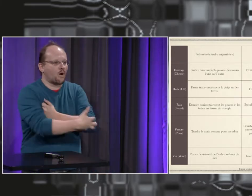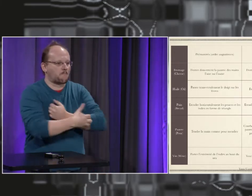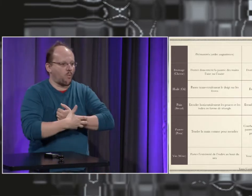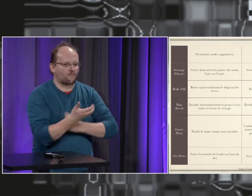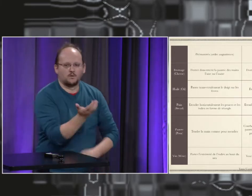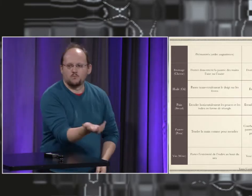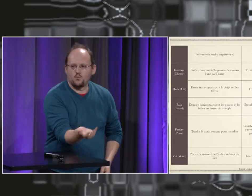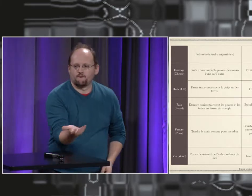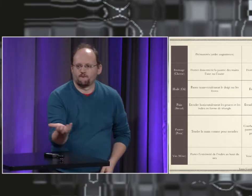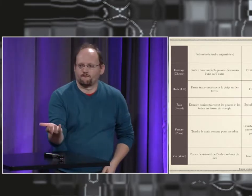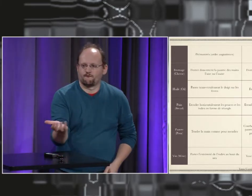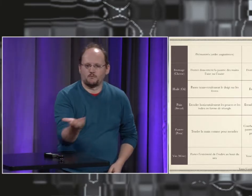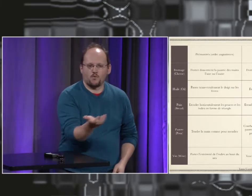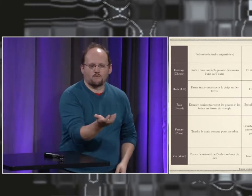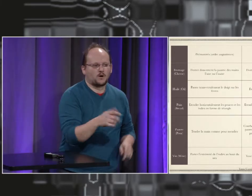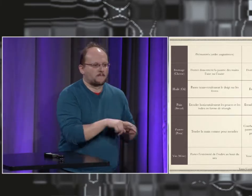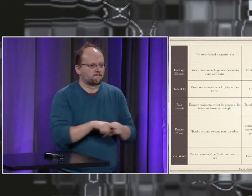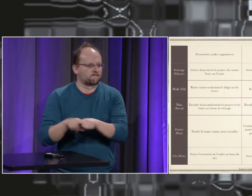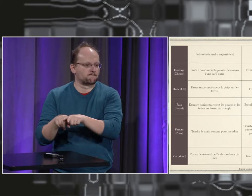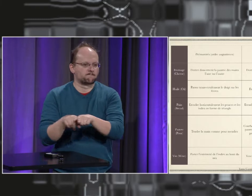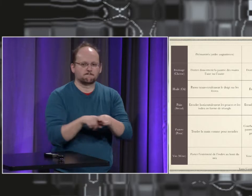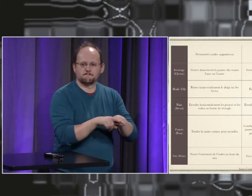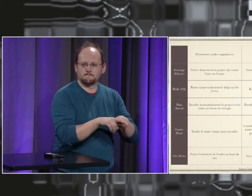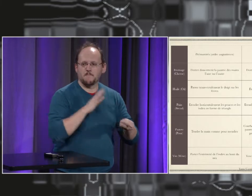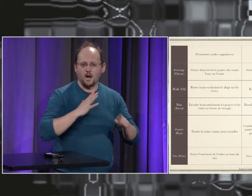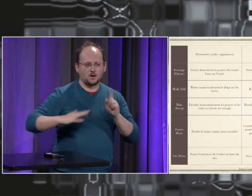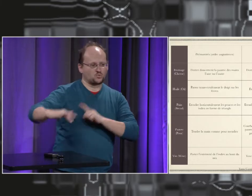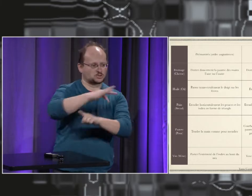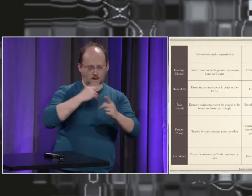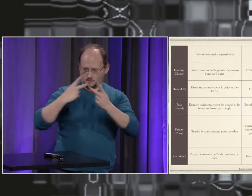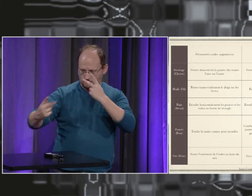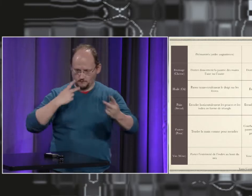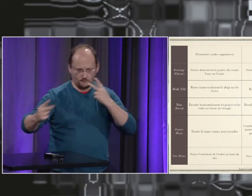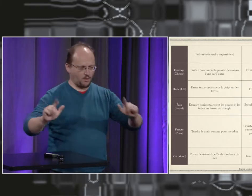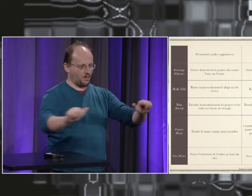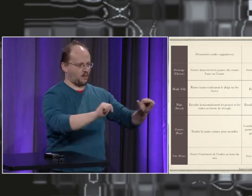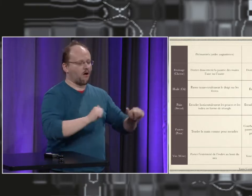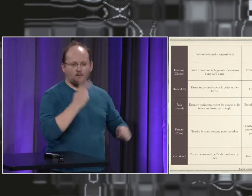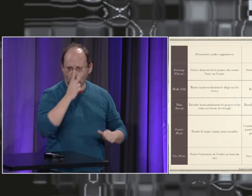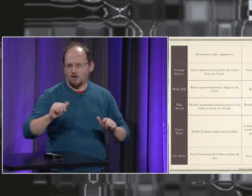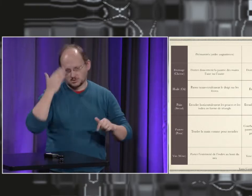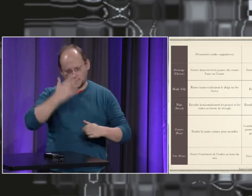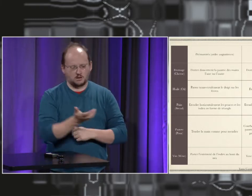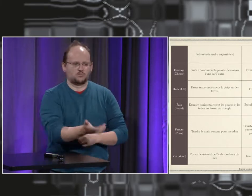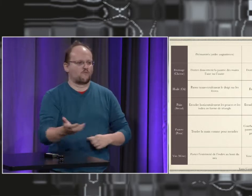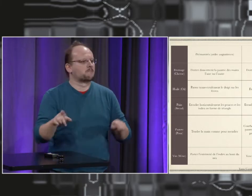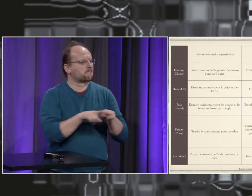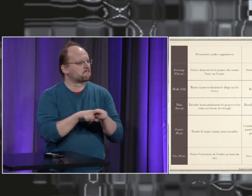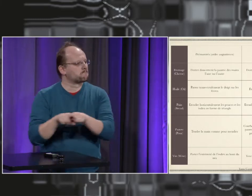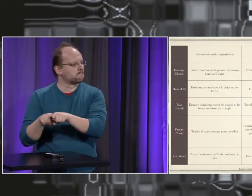Donc, le signe était en rapport avec celui-là. Pauvre et très proche. On a le même parce que c'est une situation sociale, c'est une situation qu